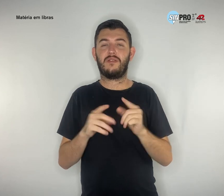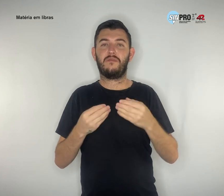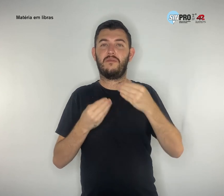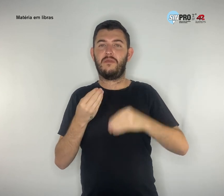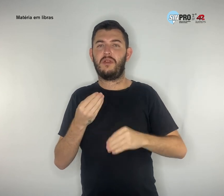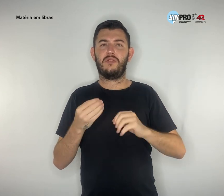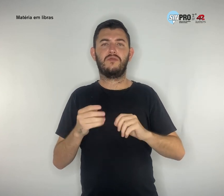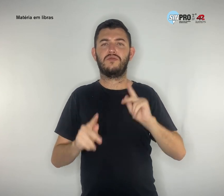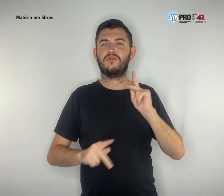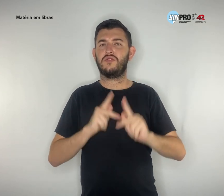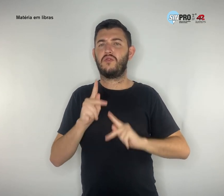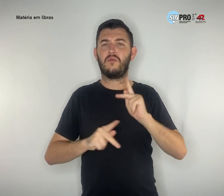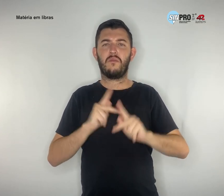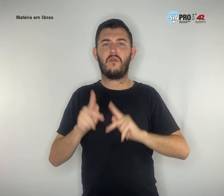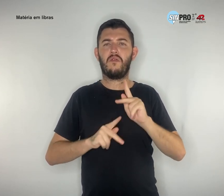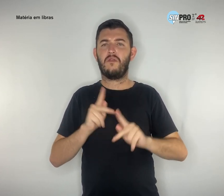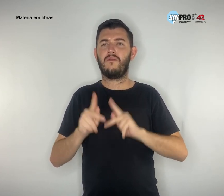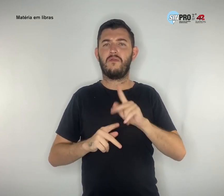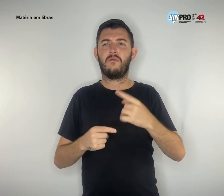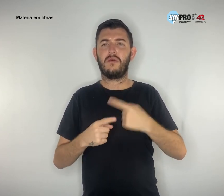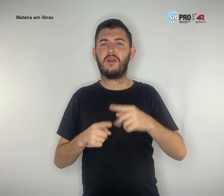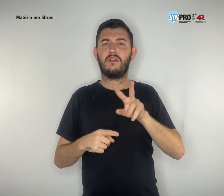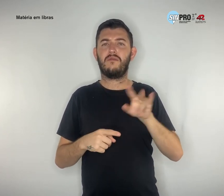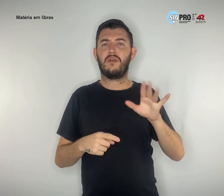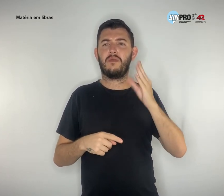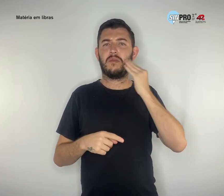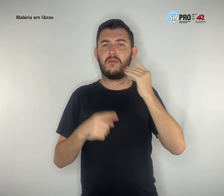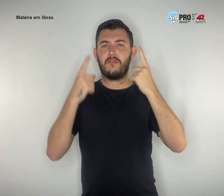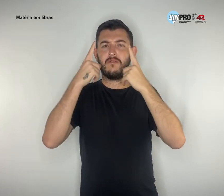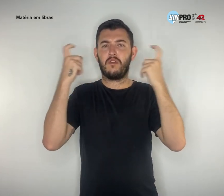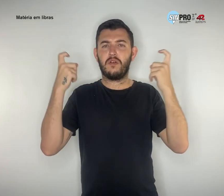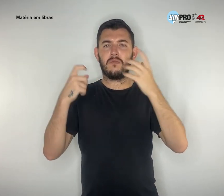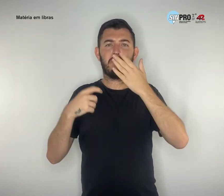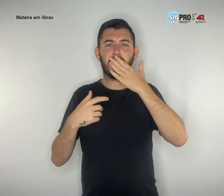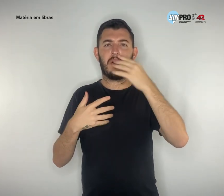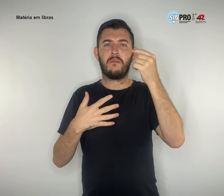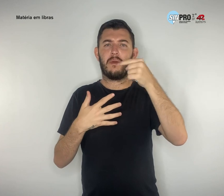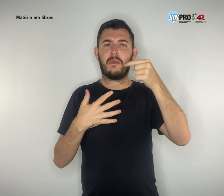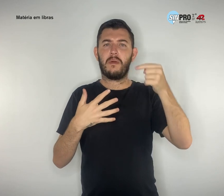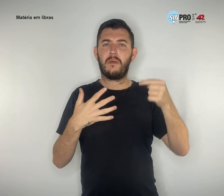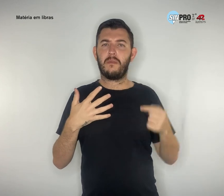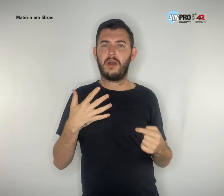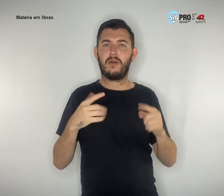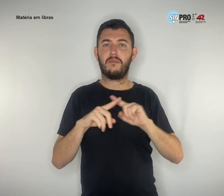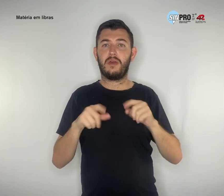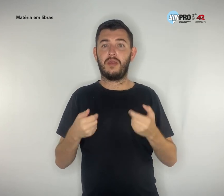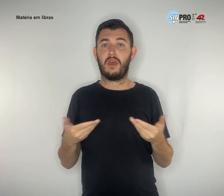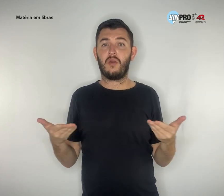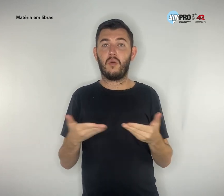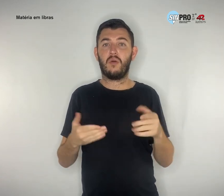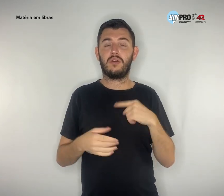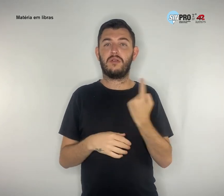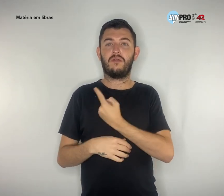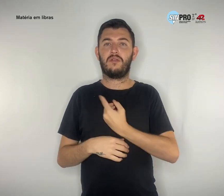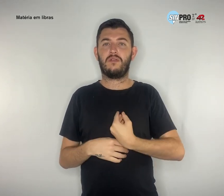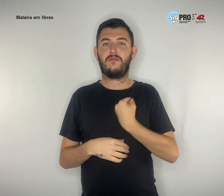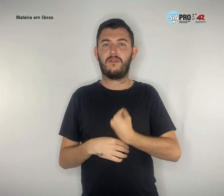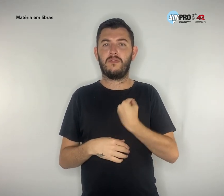formas de violência, como presenciamos agora casos recorrentes de violências nas escolas.